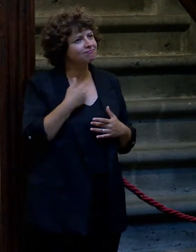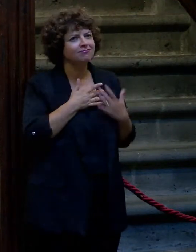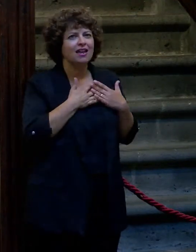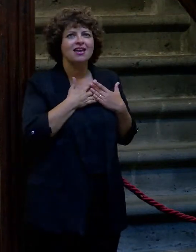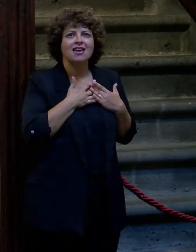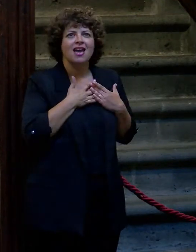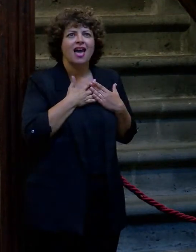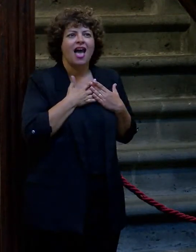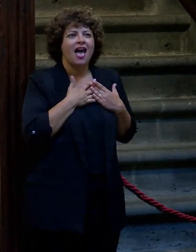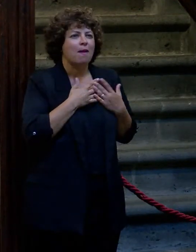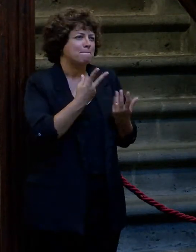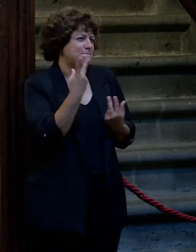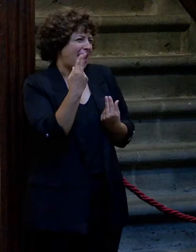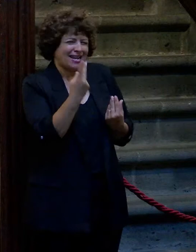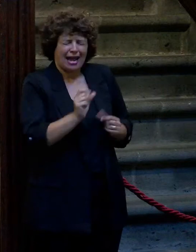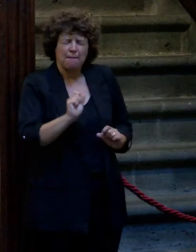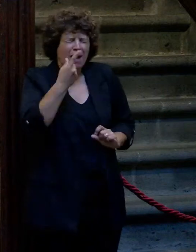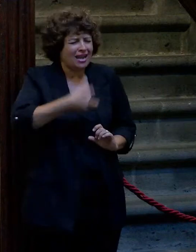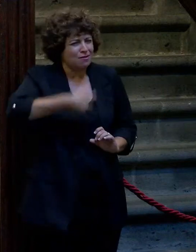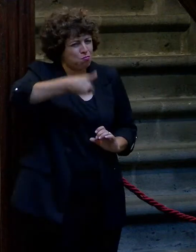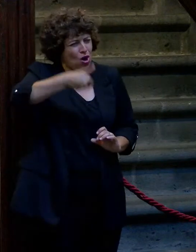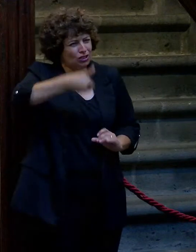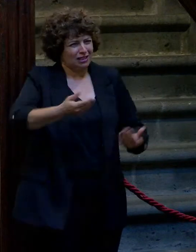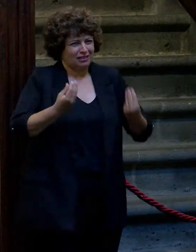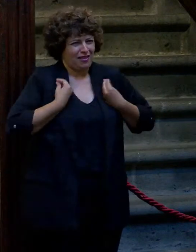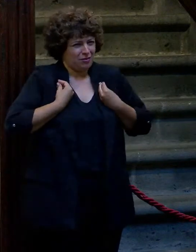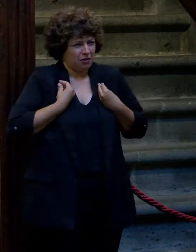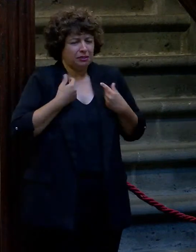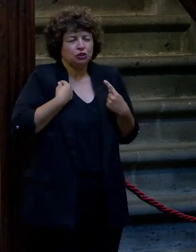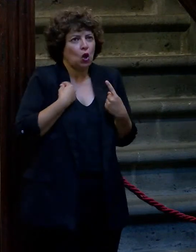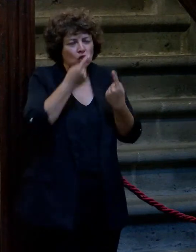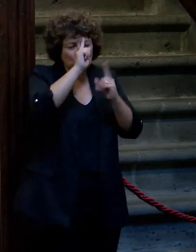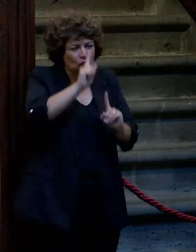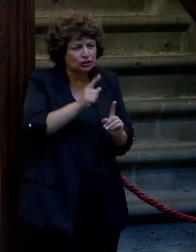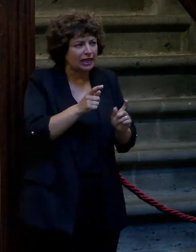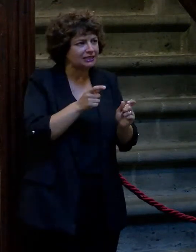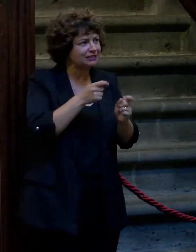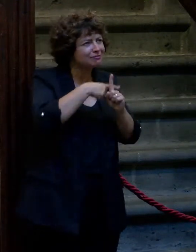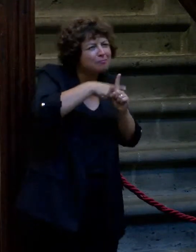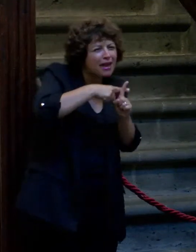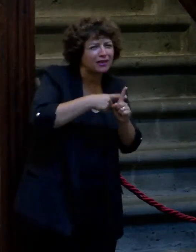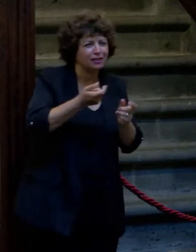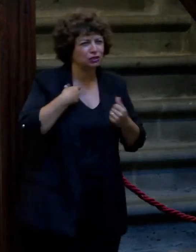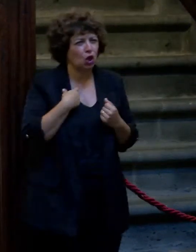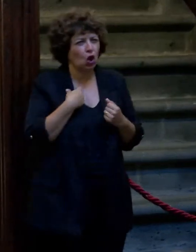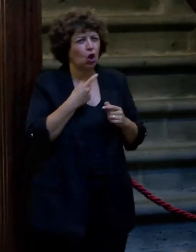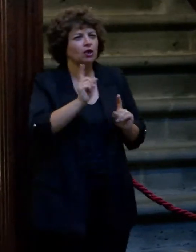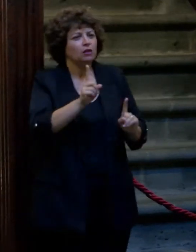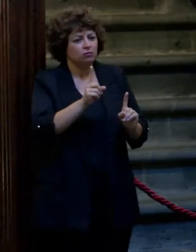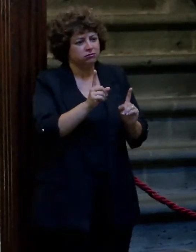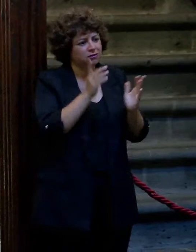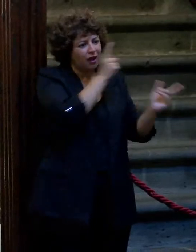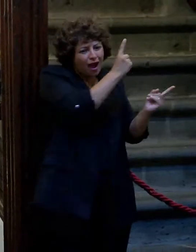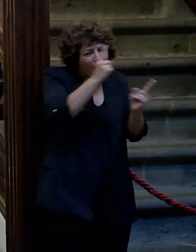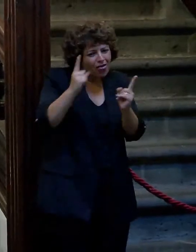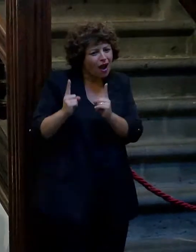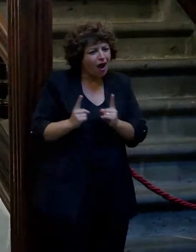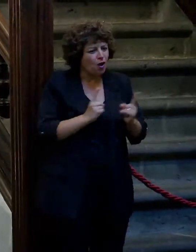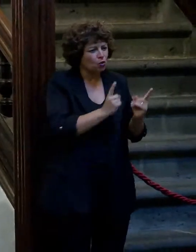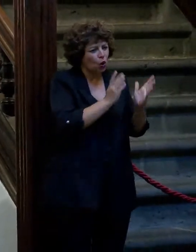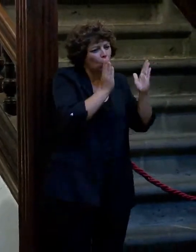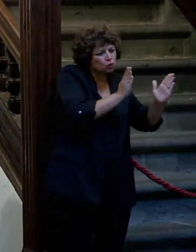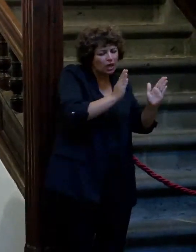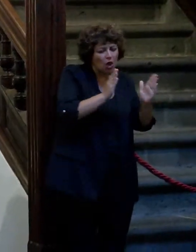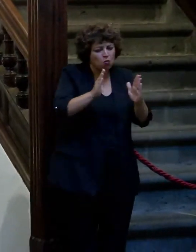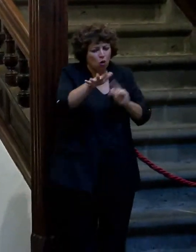Javier una de mis grandes parejas. Yo querer, no sé medir, no hay un termómetro para decir a este lo quiero mal, otro lo quiero... No, porque cada uno ocupa un tiempo, un espacio. Ni ellos